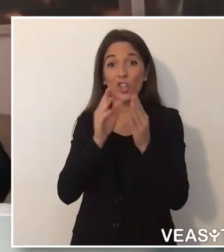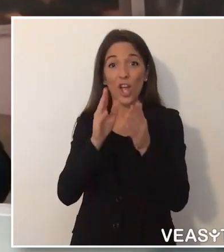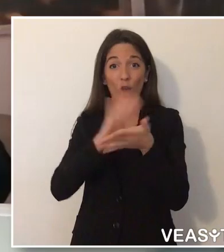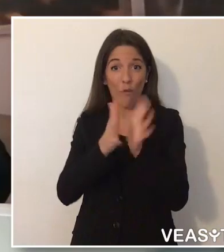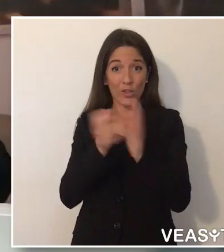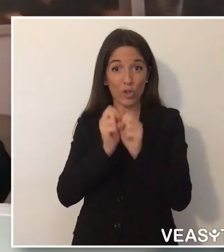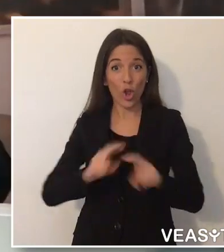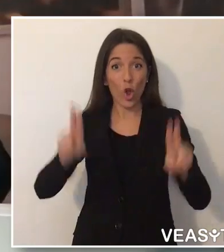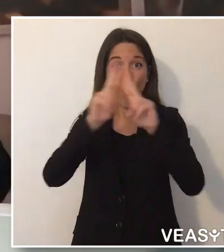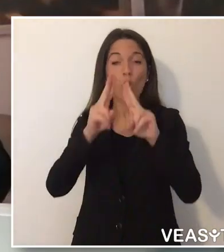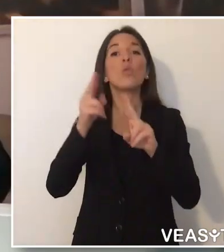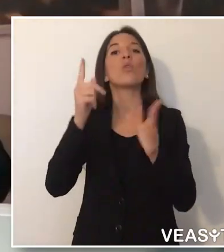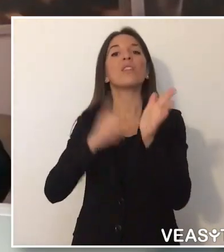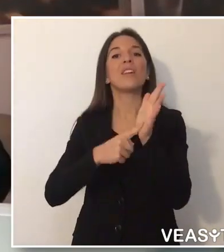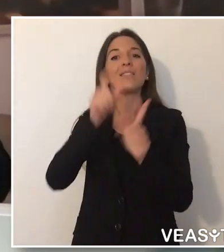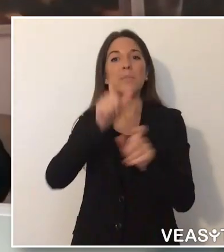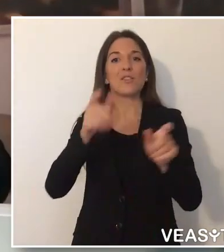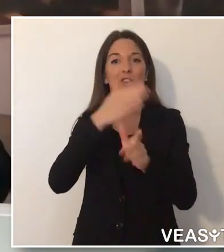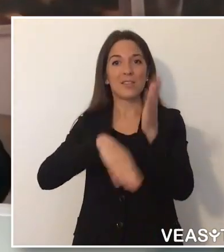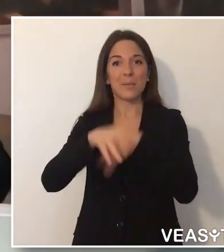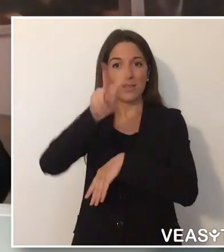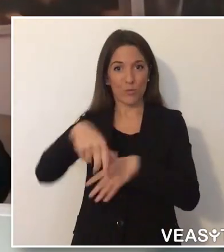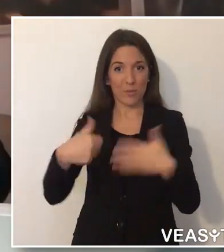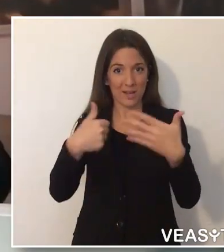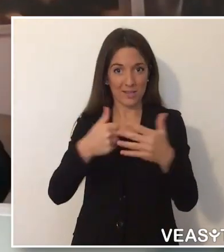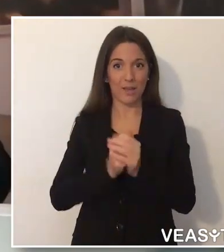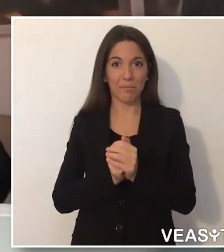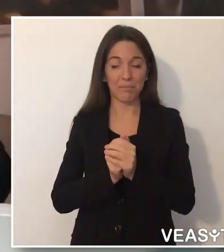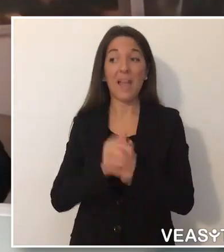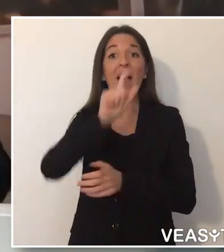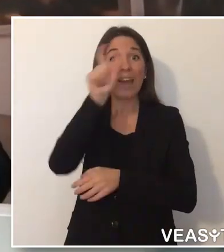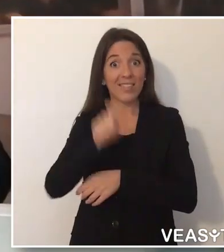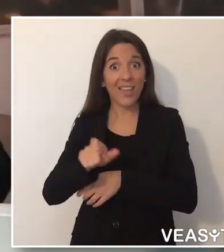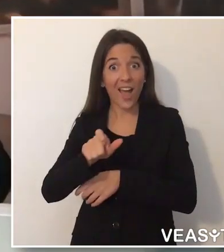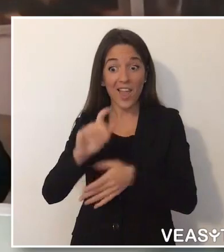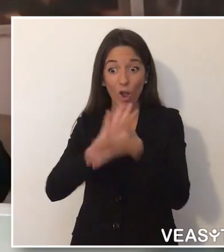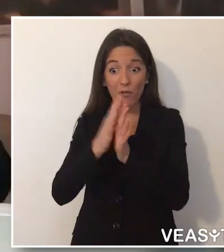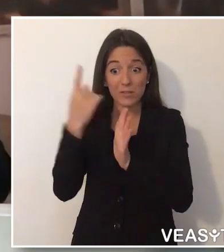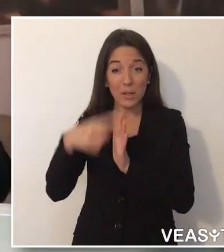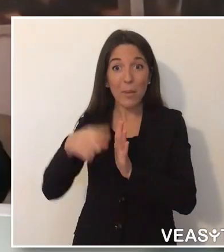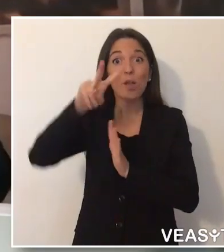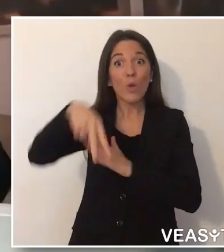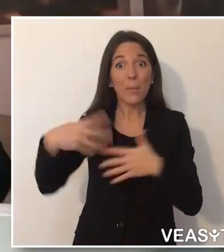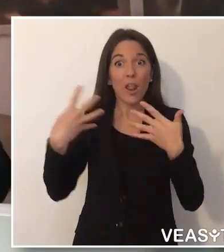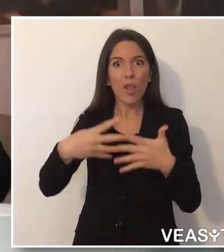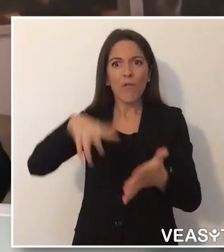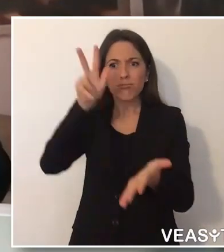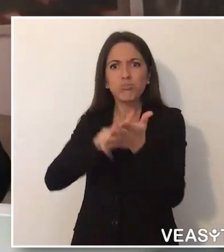Molto c'è da fare per garantire davvero pari opportunità e pari diritti, come previsto dalla dichiarazione ONU